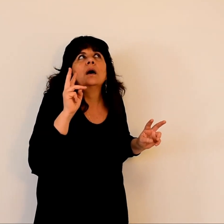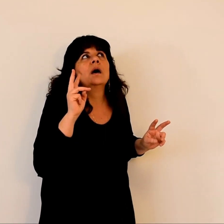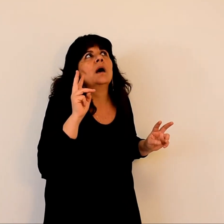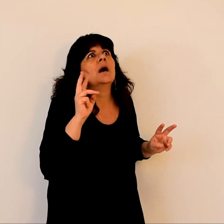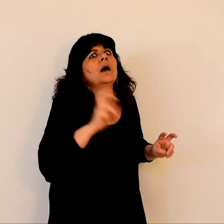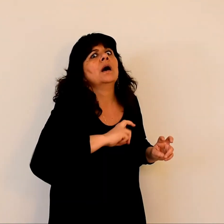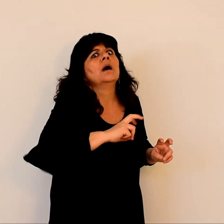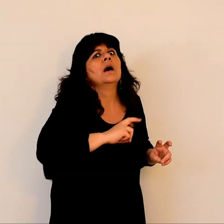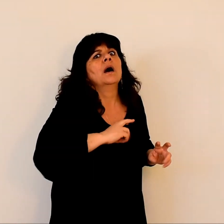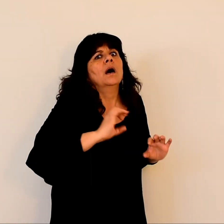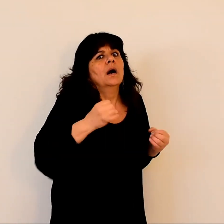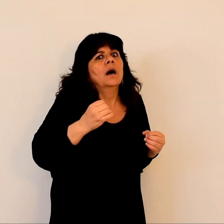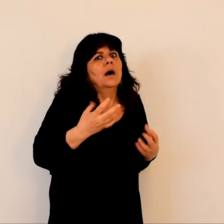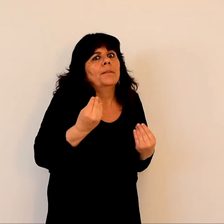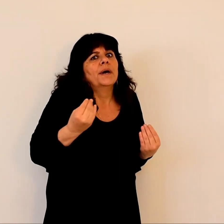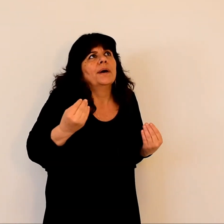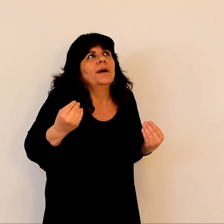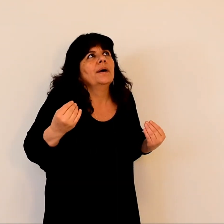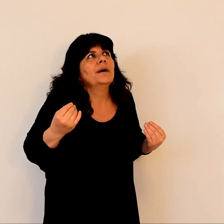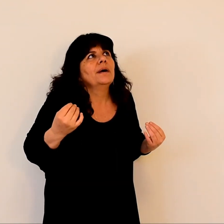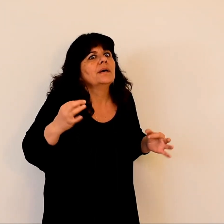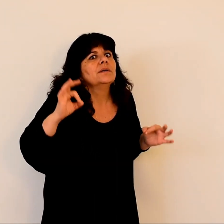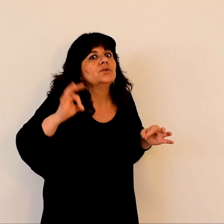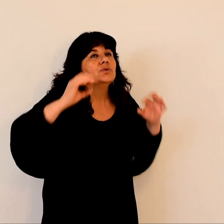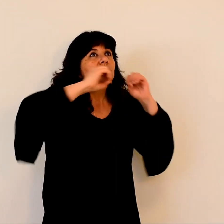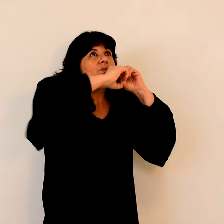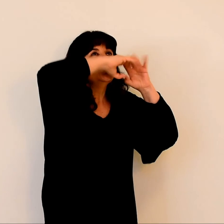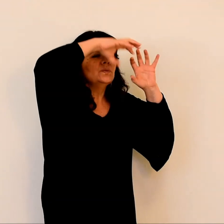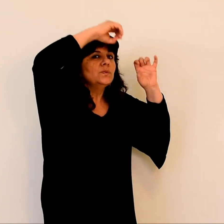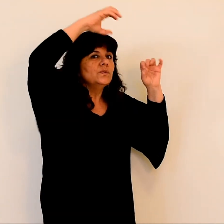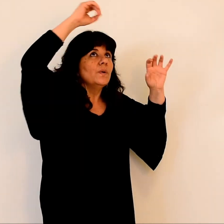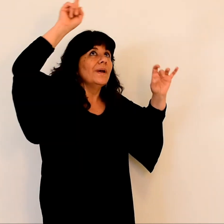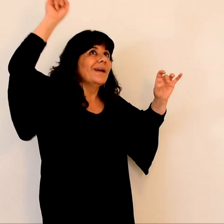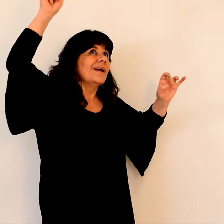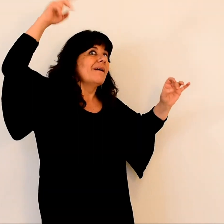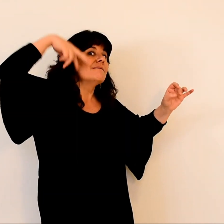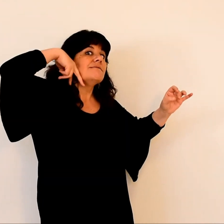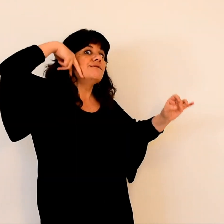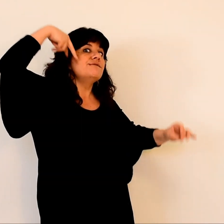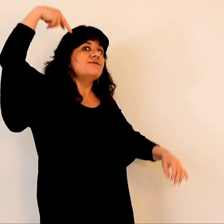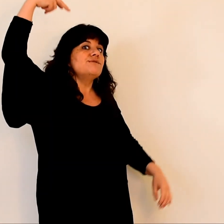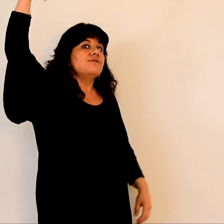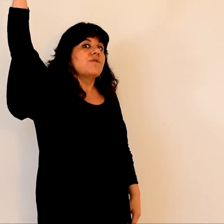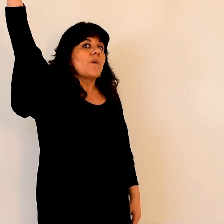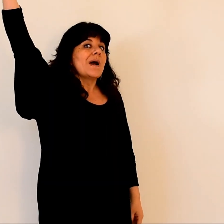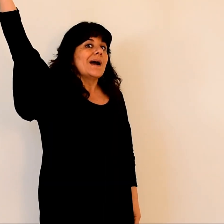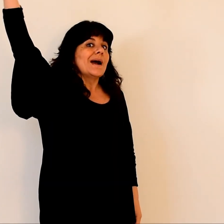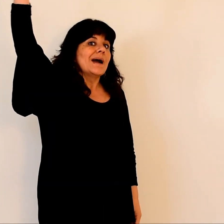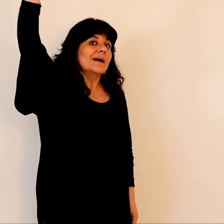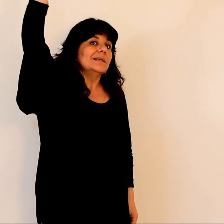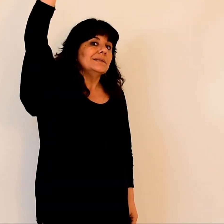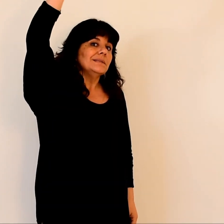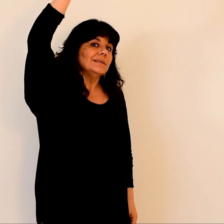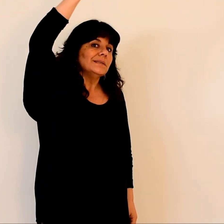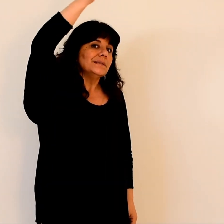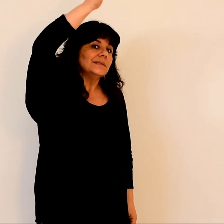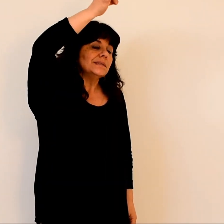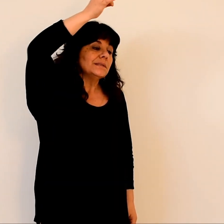Et de la nuée, une voix se fit entendre, « Celui-ci est mon fils, celui que j'ai